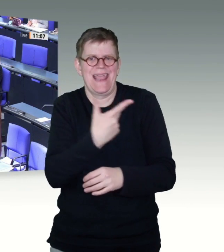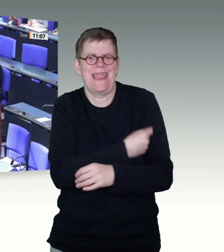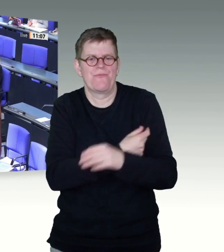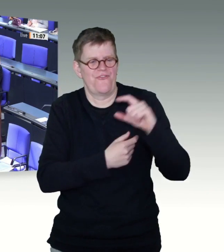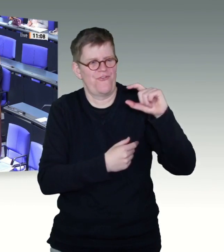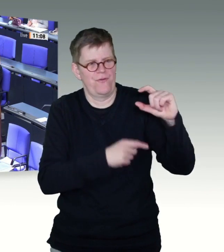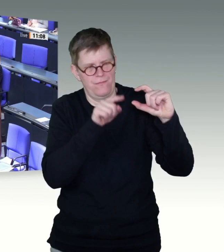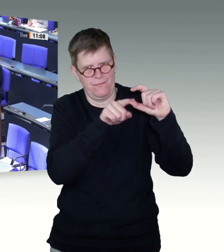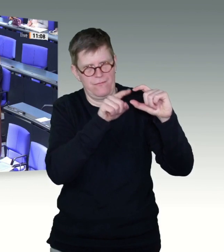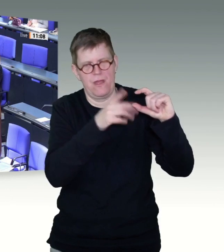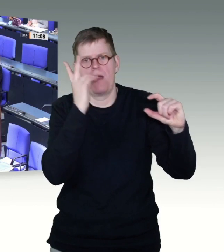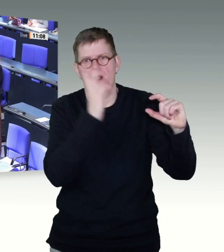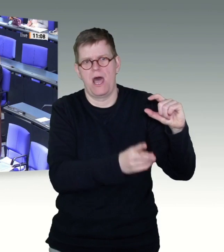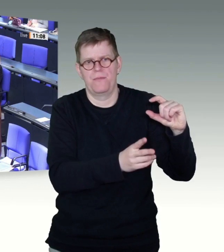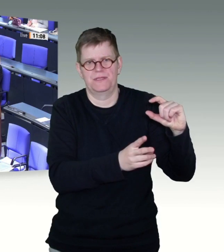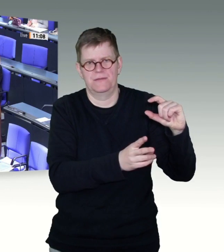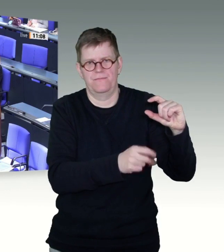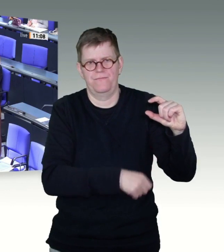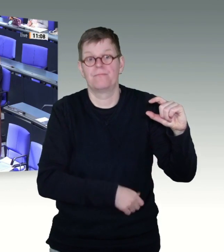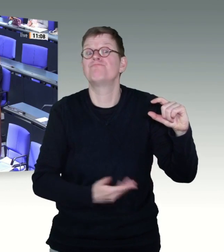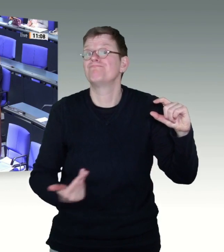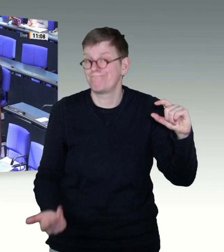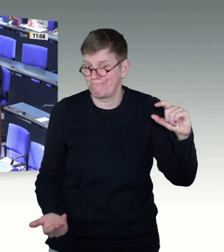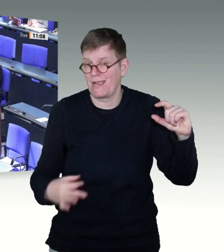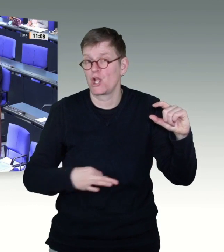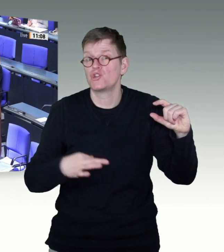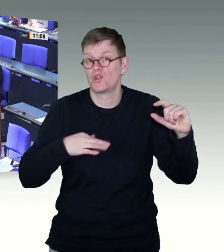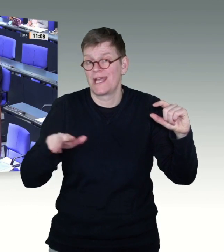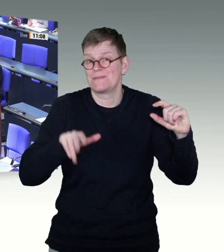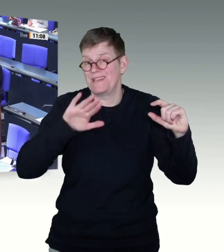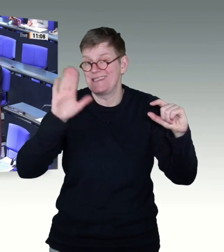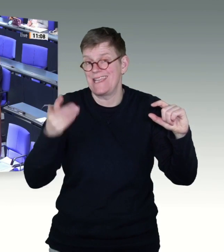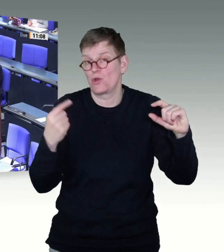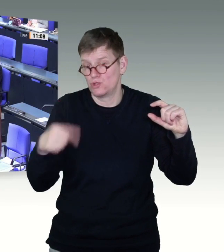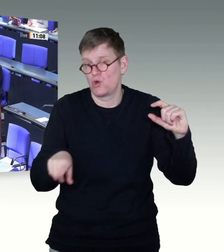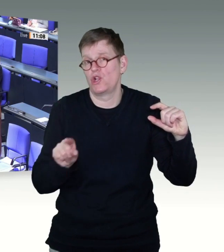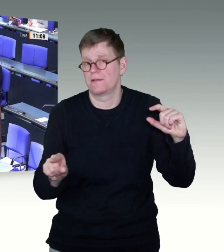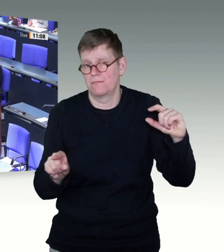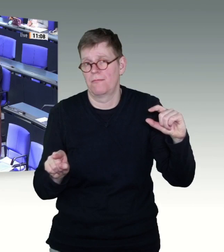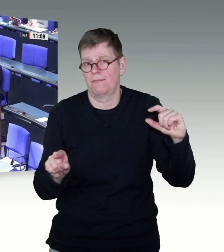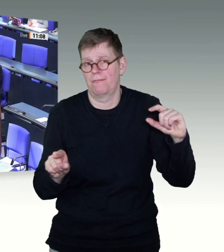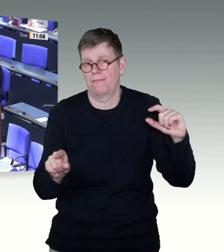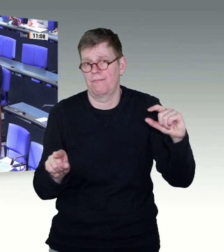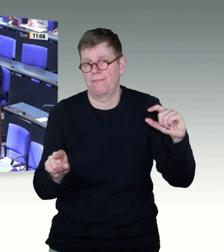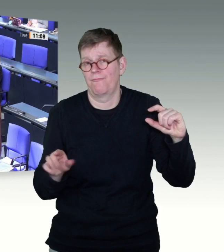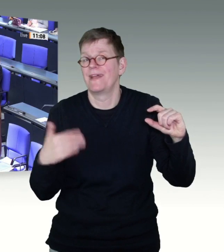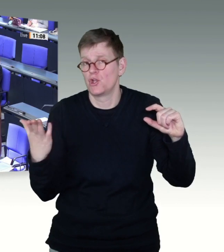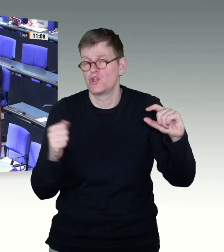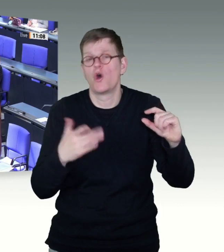Gesundheitsministeriums. Also, die Umstellung auf Digitalisierung hat dort nicht so wirklich gut geklappt.